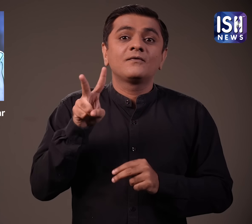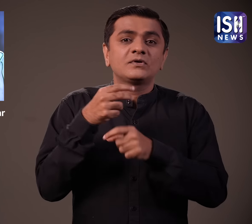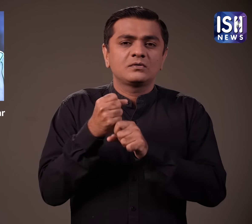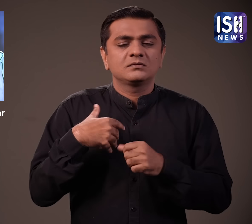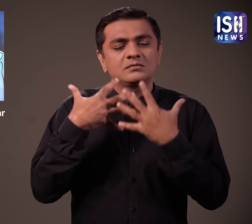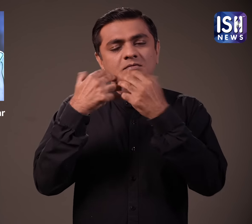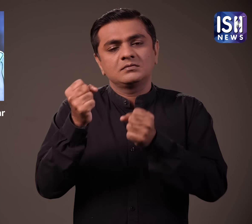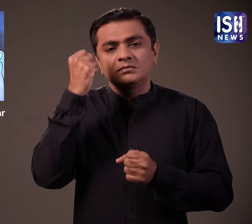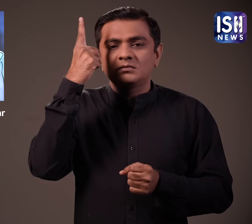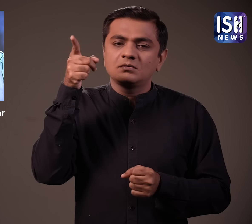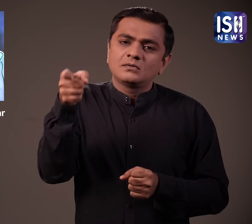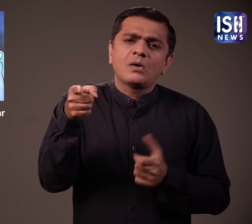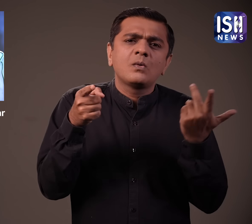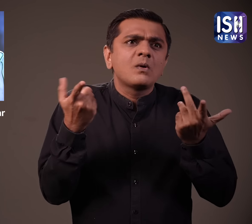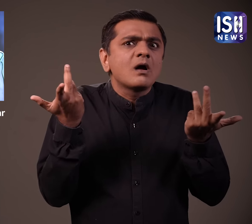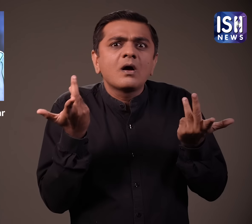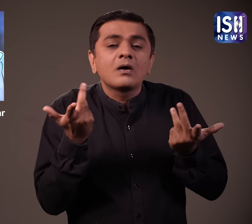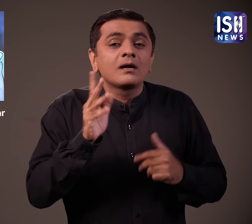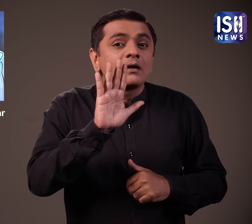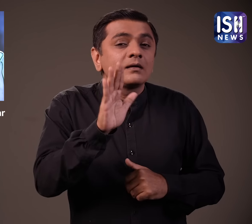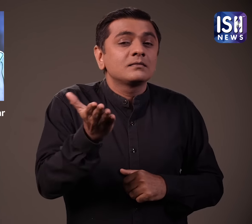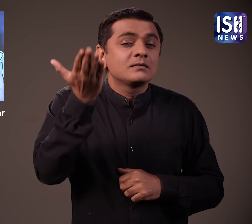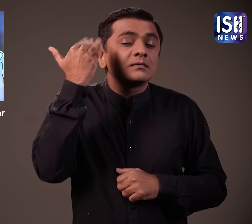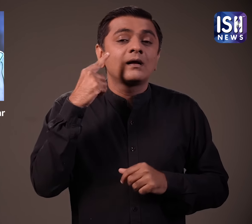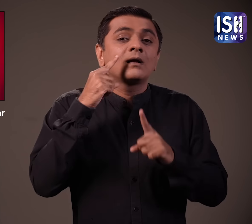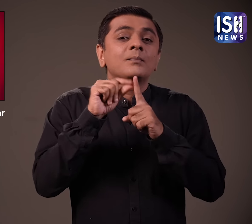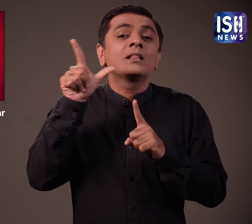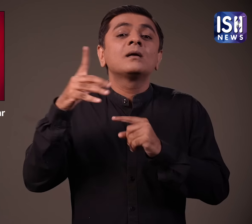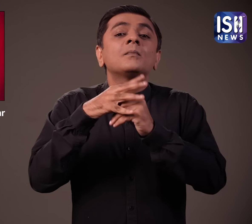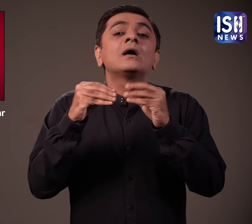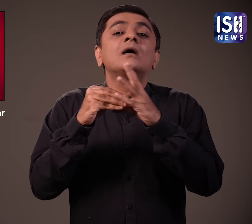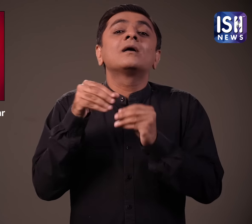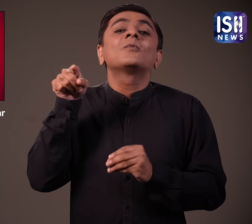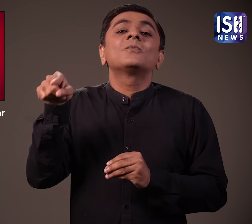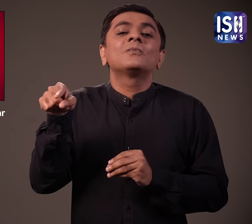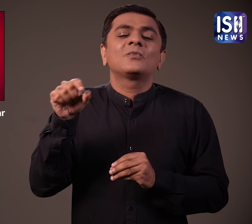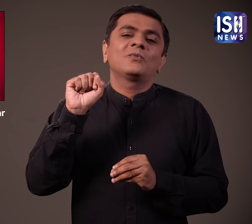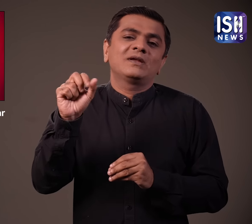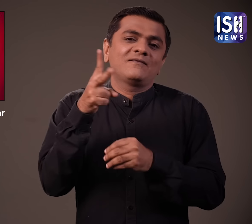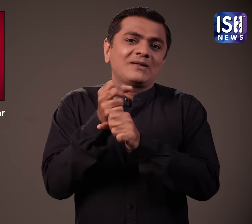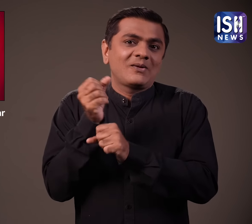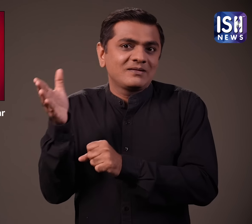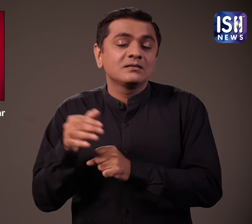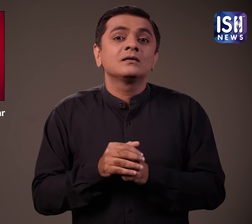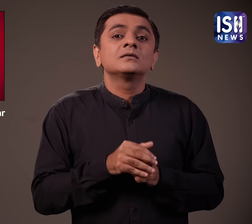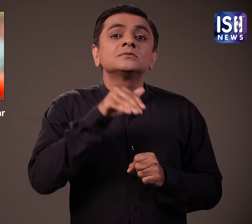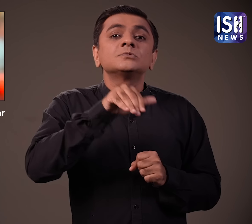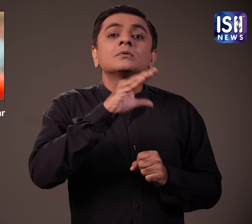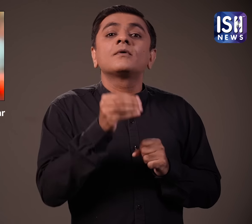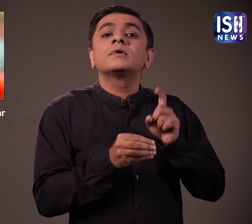कोली को ये बात समझ में आ गए क्योंकि कोली आईपील टीम आरसी बी में है और एबी डिविलर्स भी